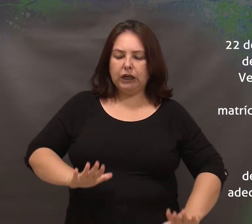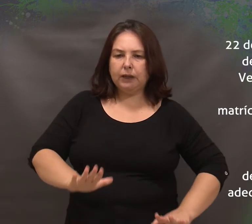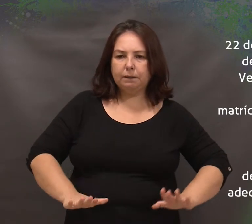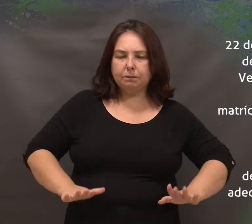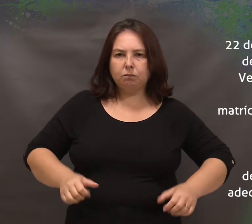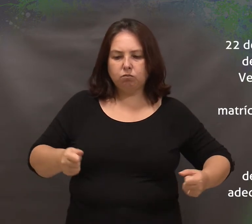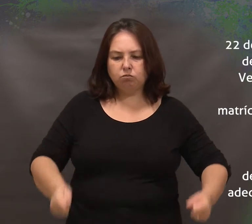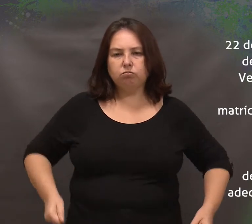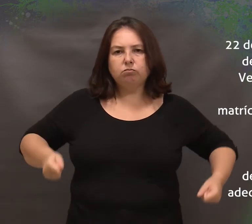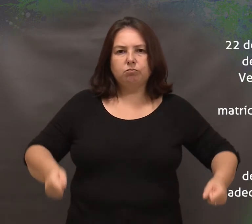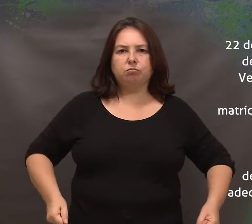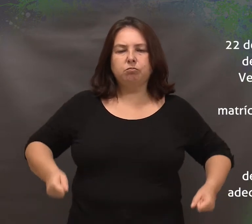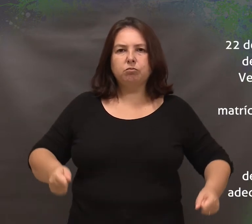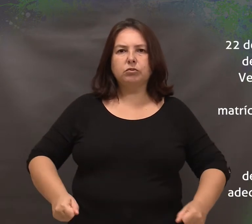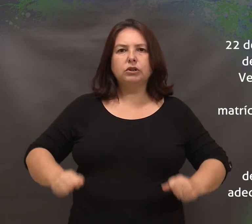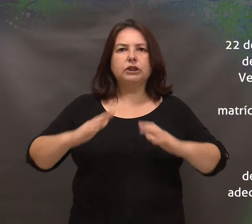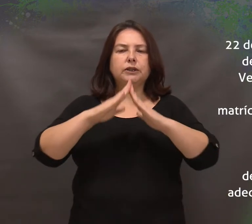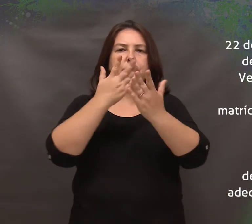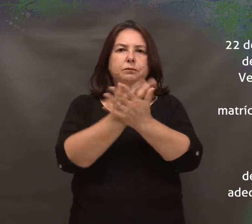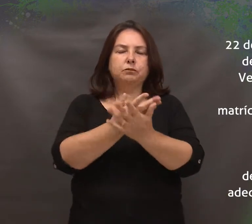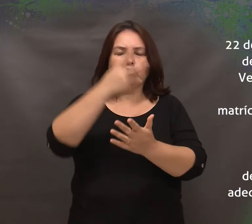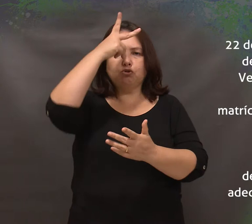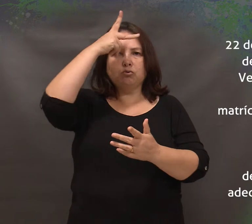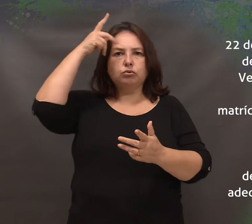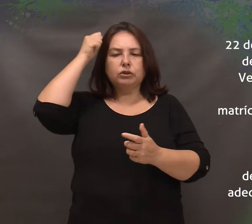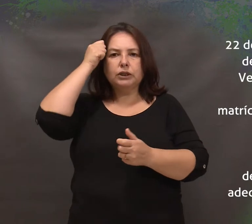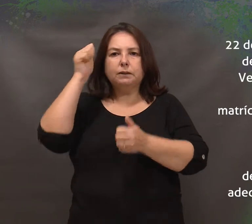pública municipal mais próxima de sua residência